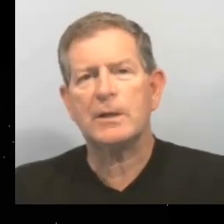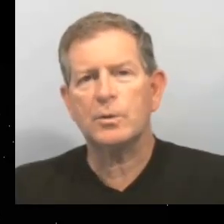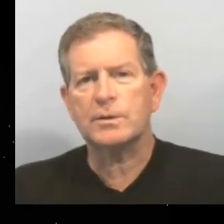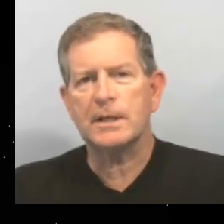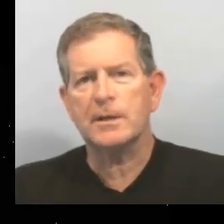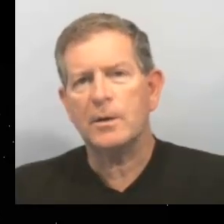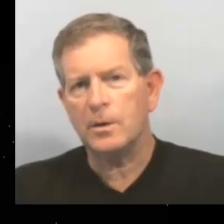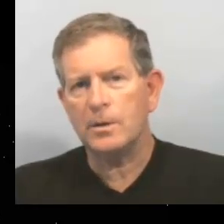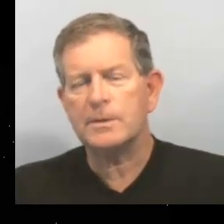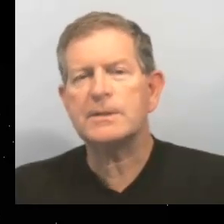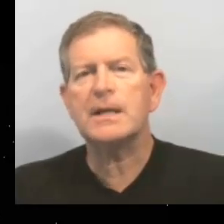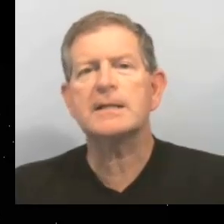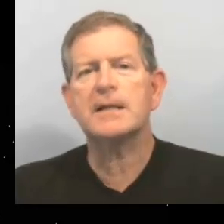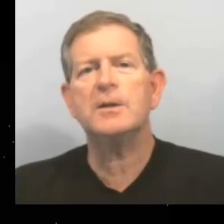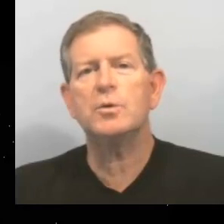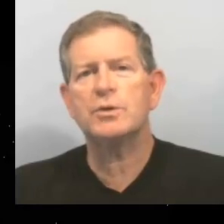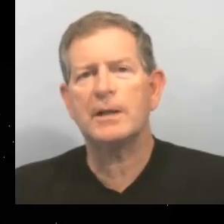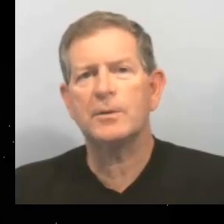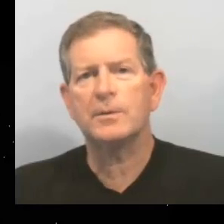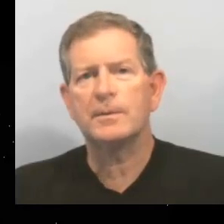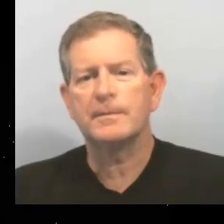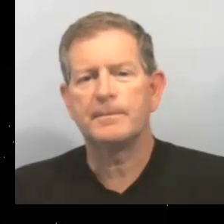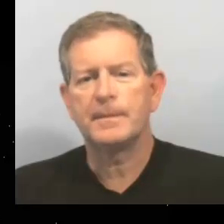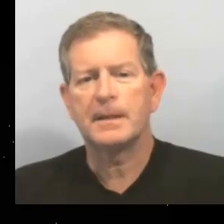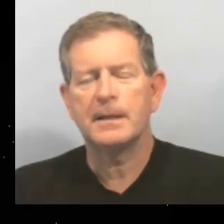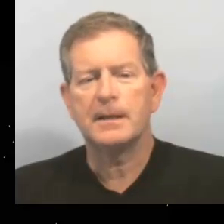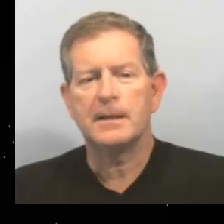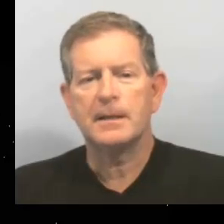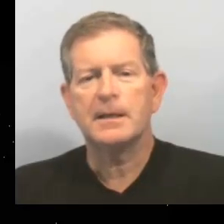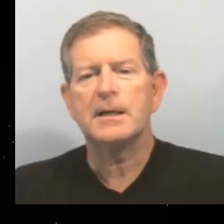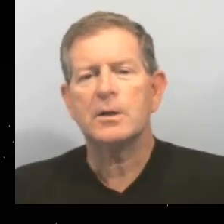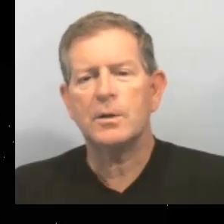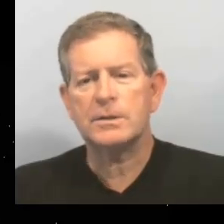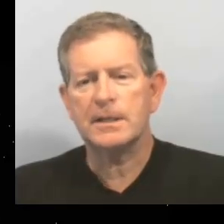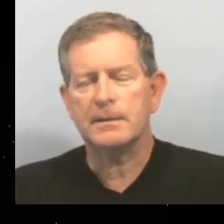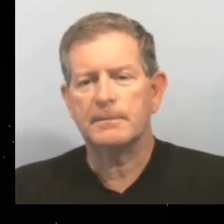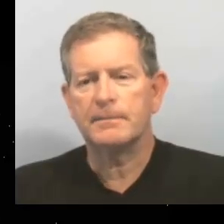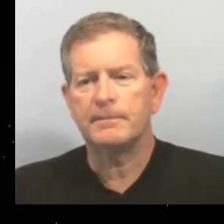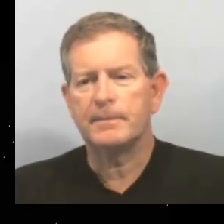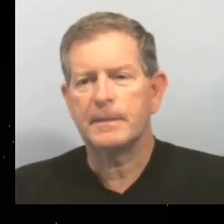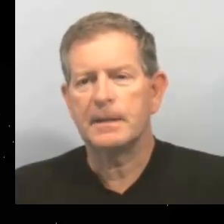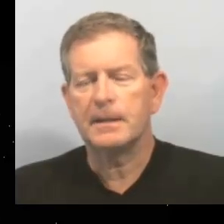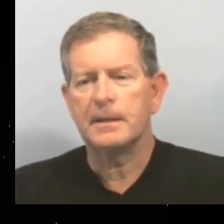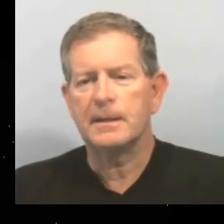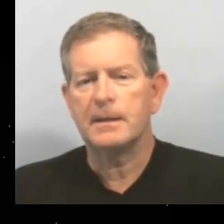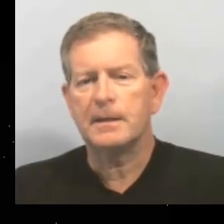¿Están duchándose o se están duchando? 12.